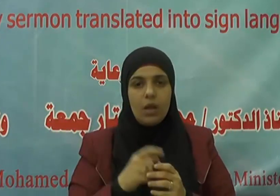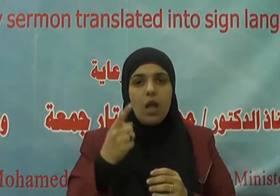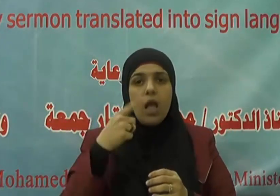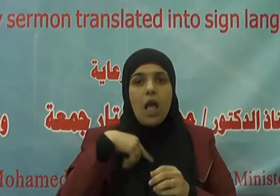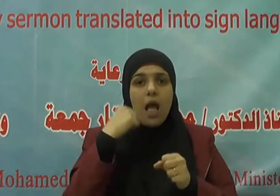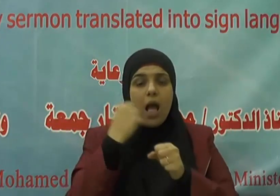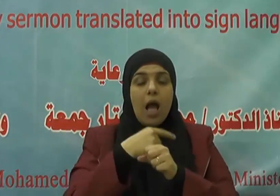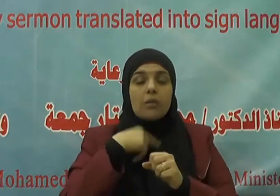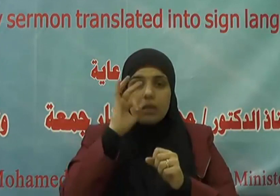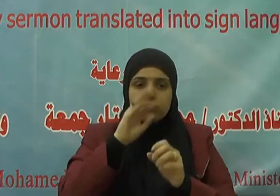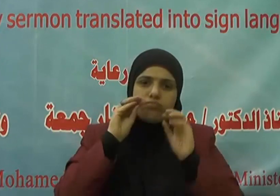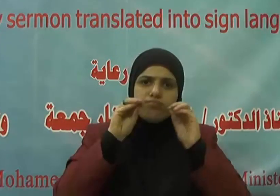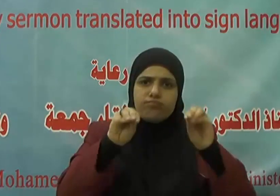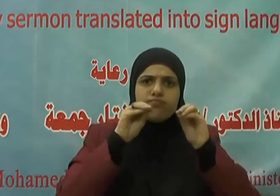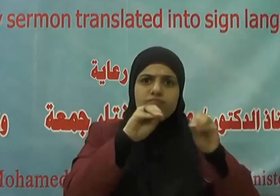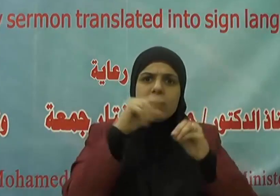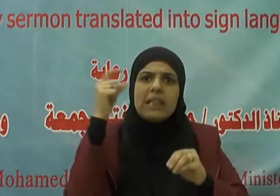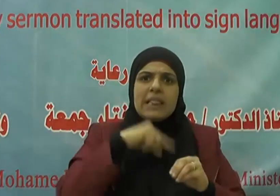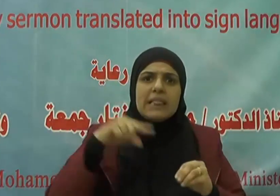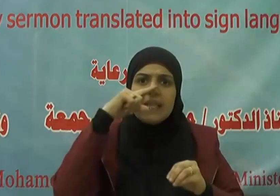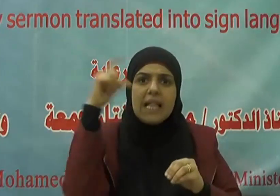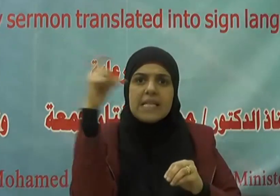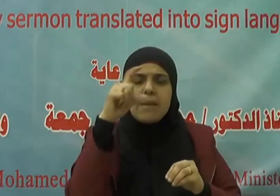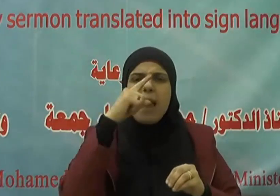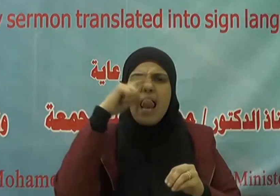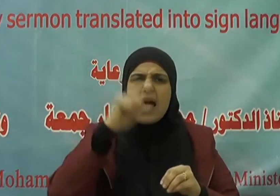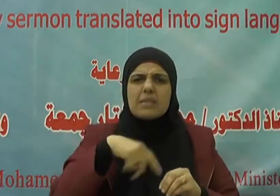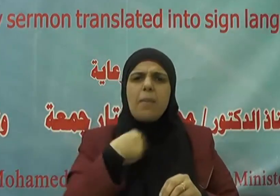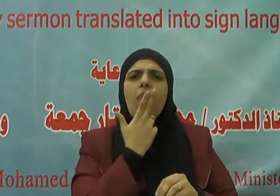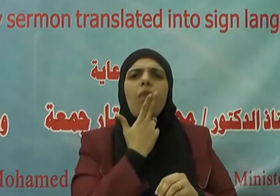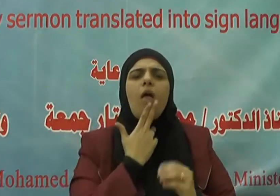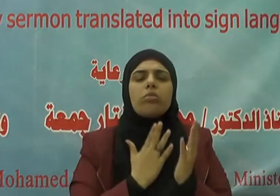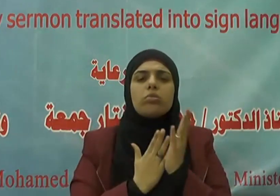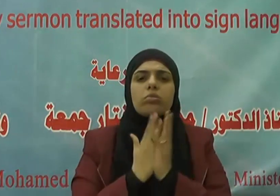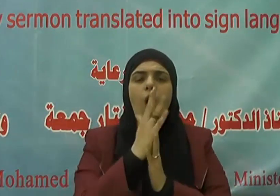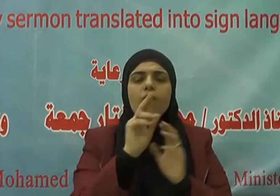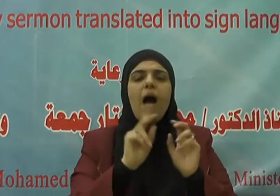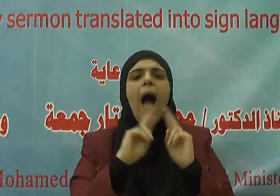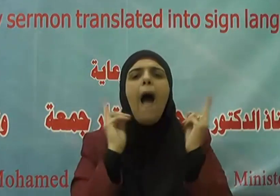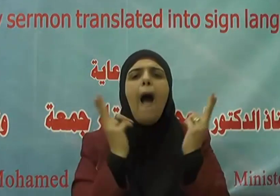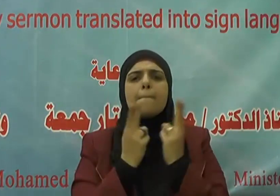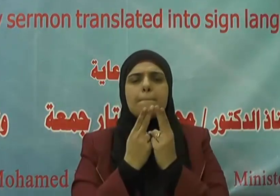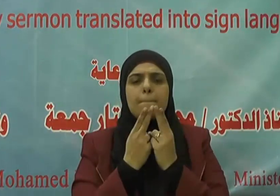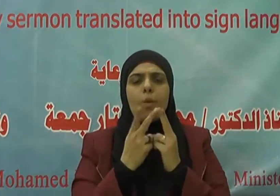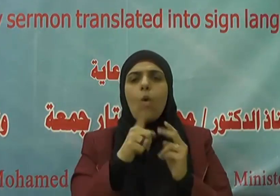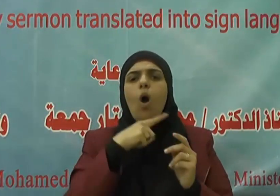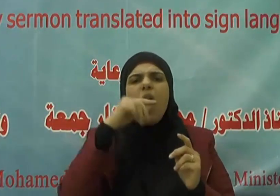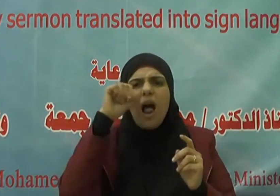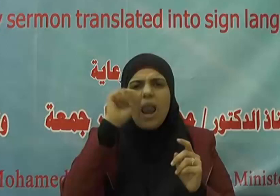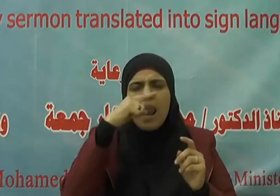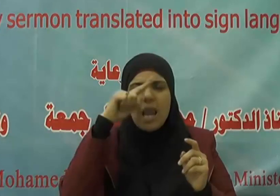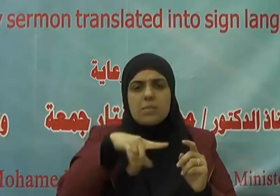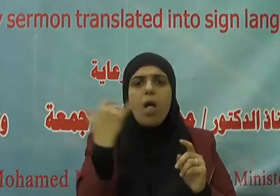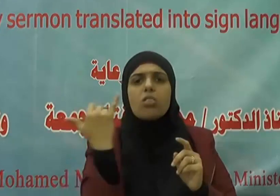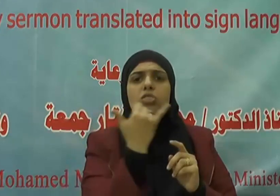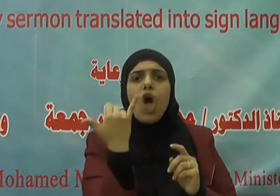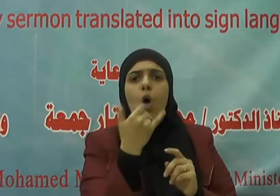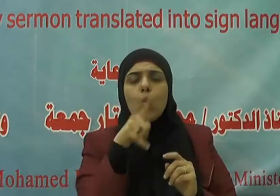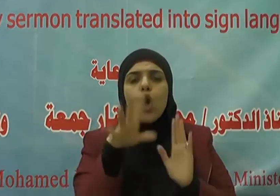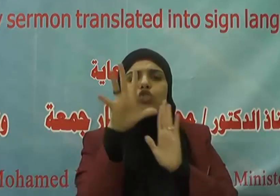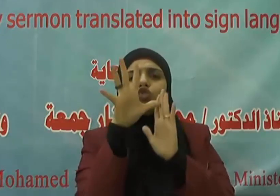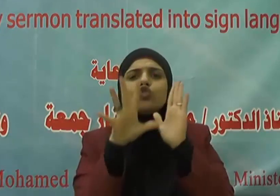عنى الإسلام بالنظافة بصفة عامة وجعلها ضرورة